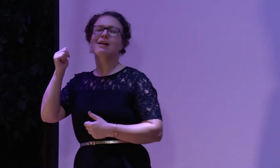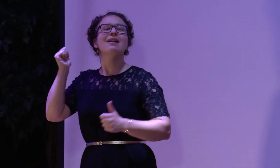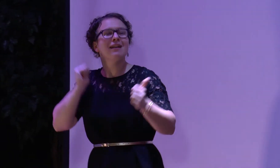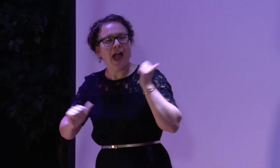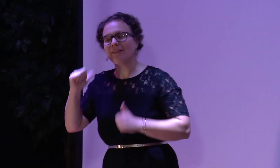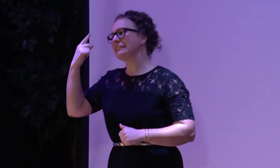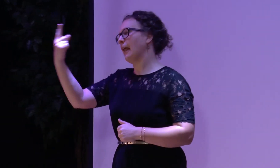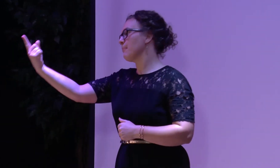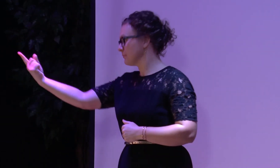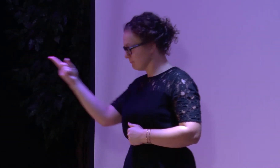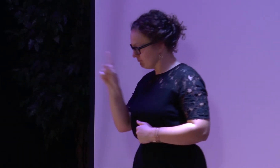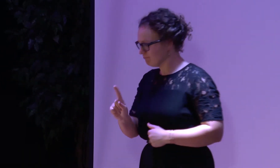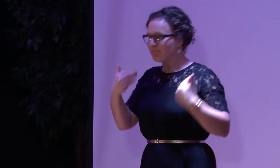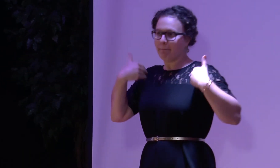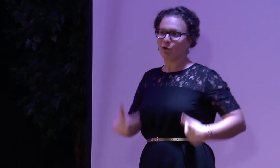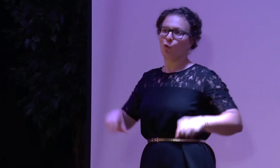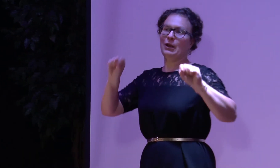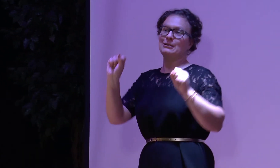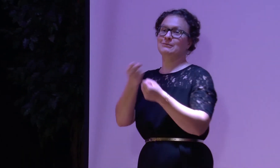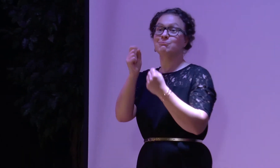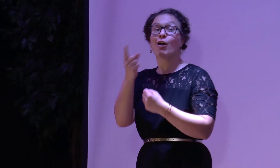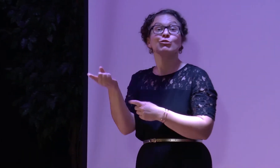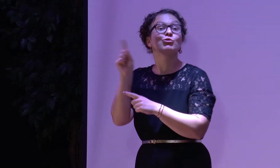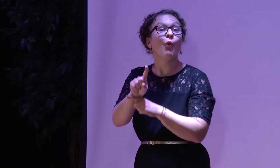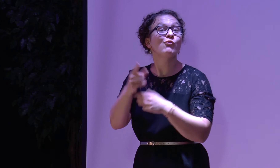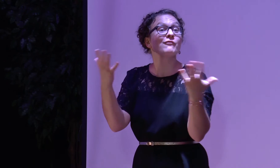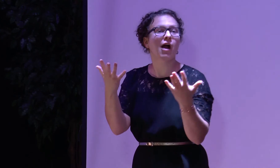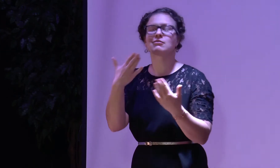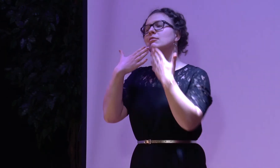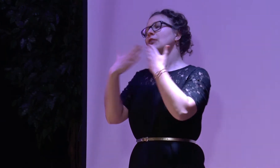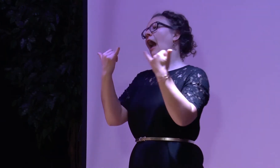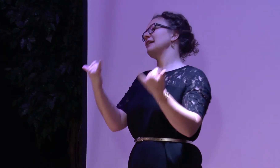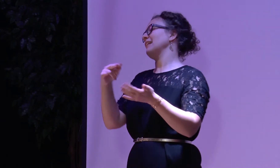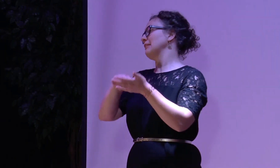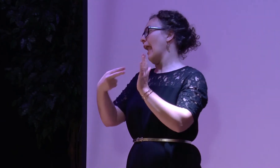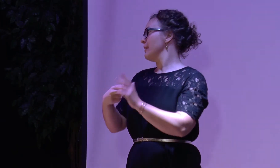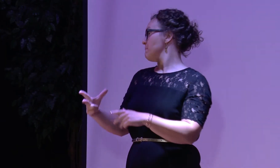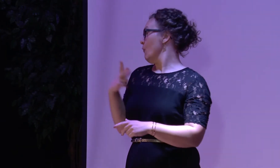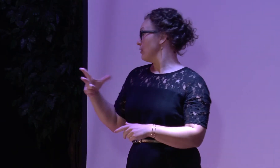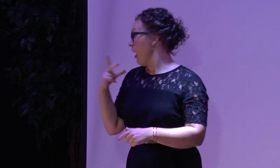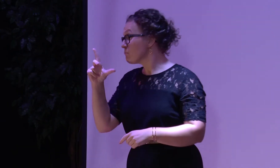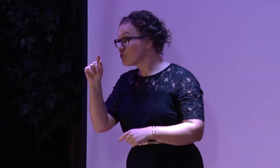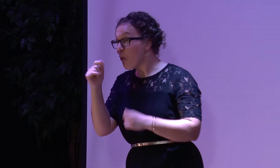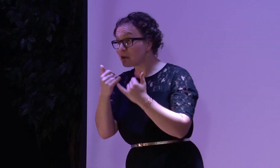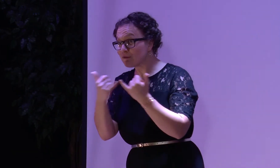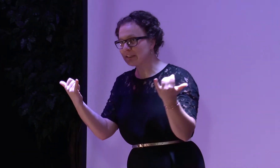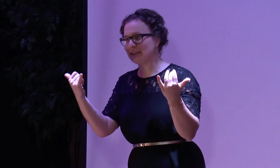kann leider heute nicht dabei sein. Sie kann nicht persönlich hier sein. Aber durch die moderne